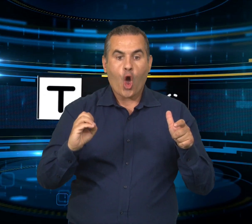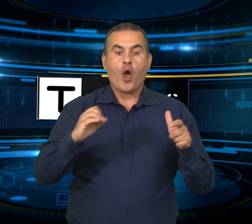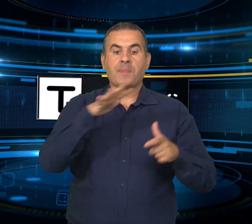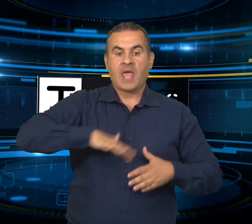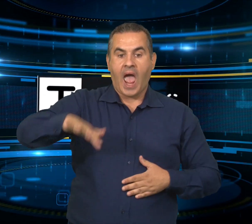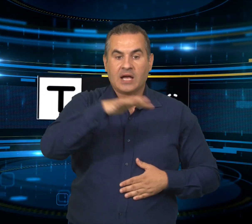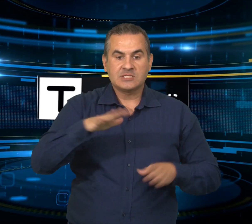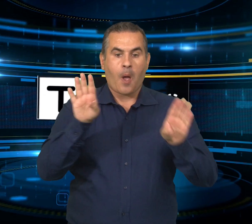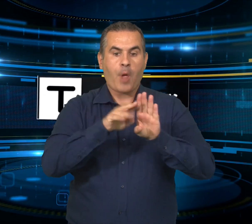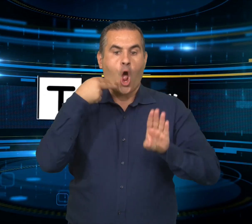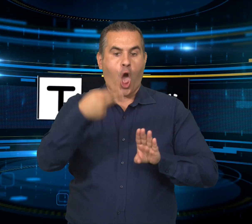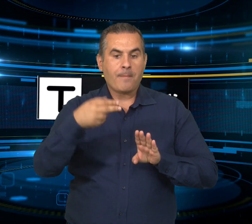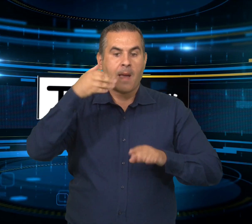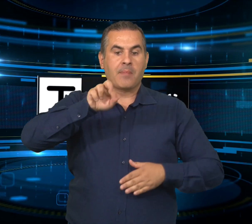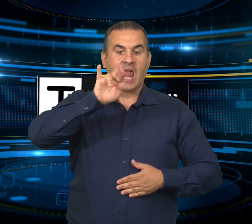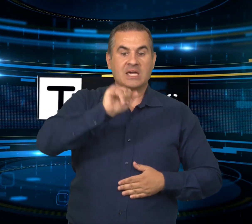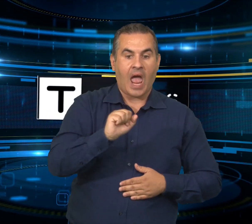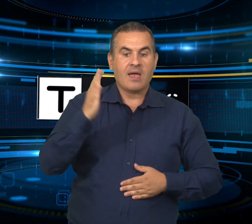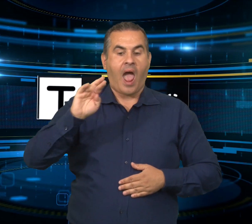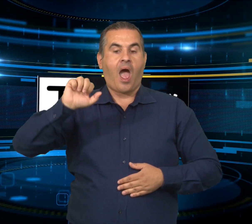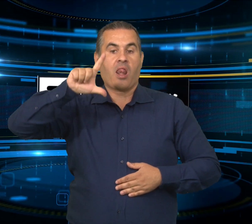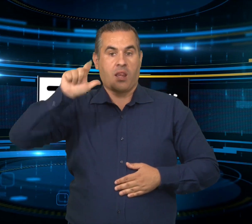Alessandria e a Giovanni Muscas fondatore del gruppo ISA